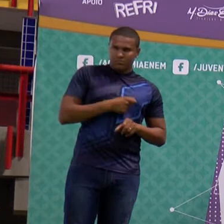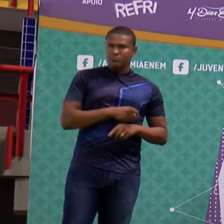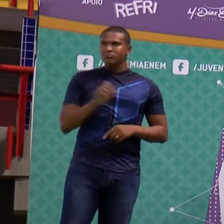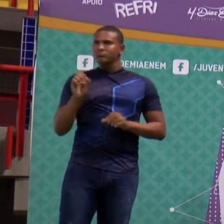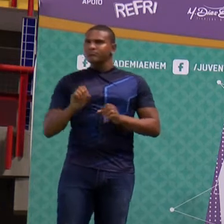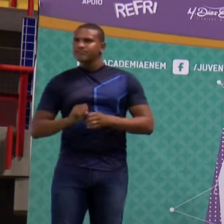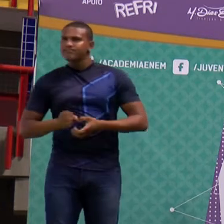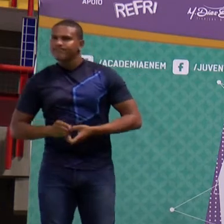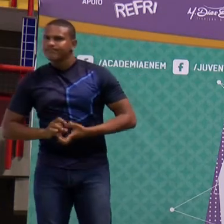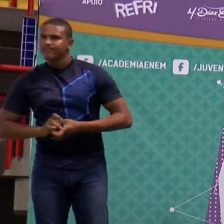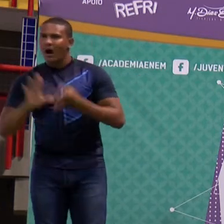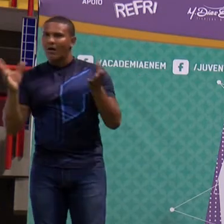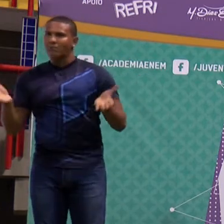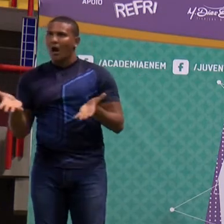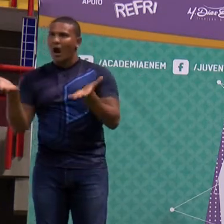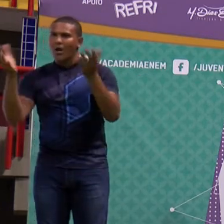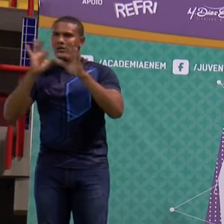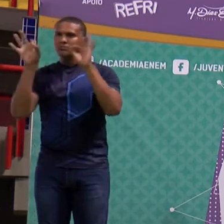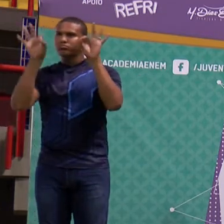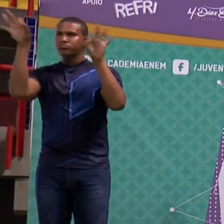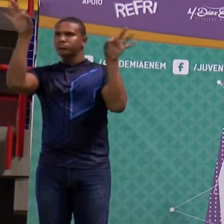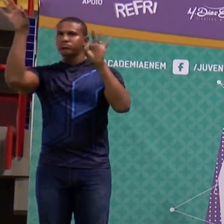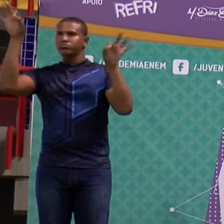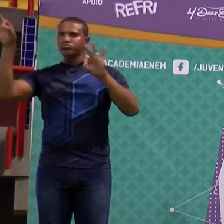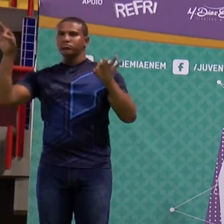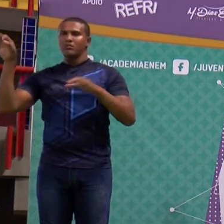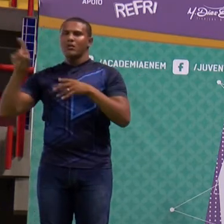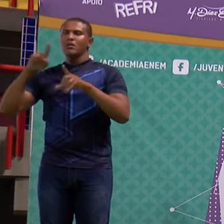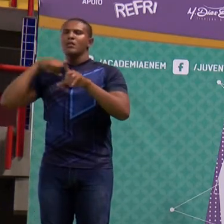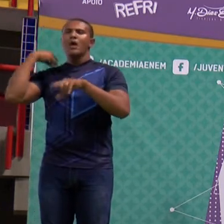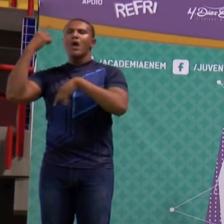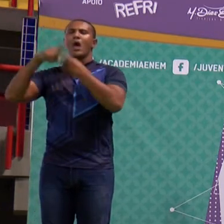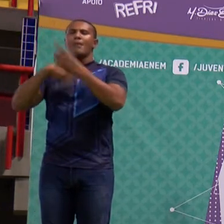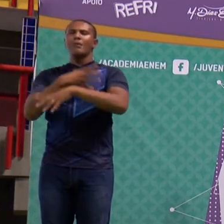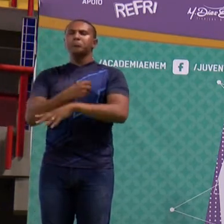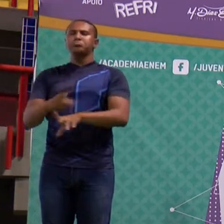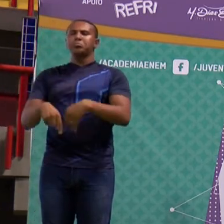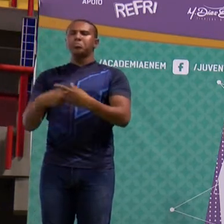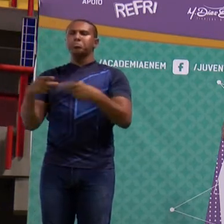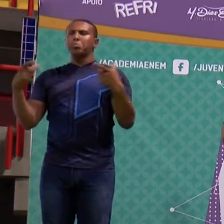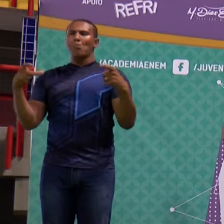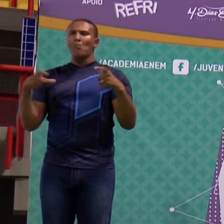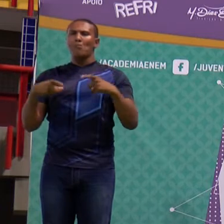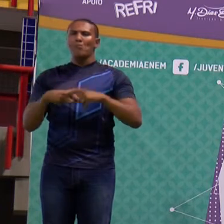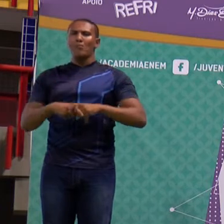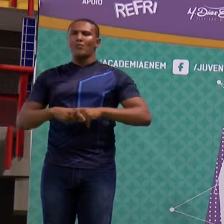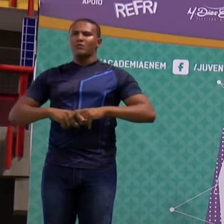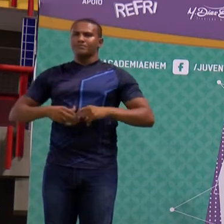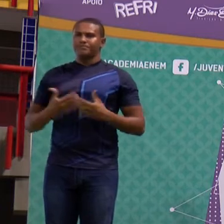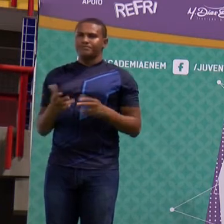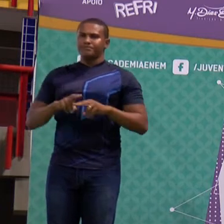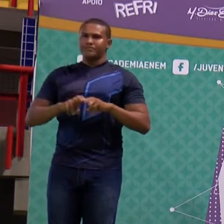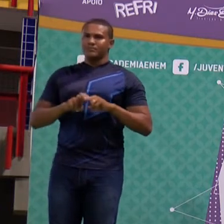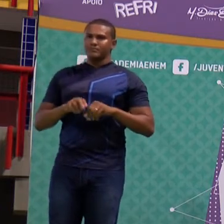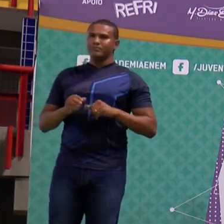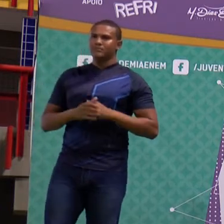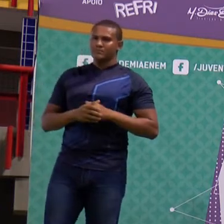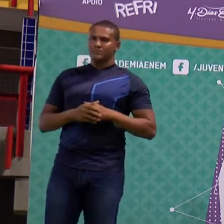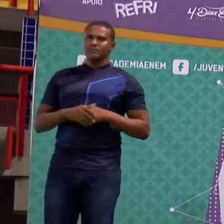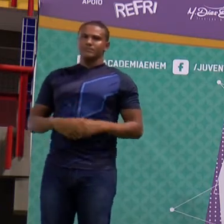Você vem destruir a população de mosquitos vetores dessa doença. Ok? Então, diante disso, vejamos as opções.